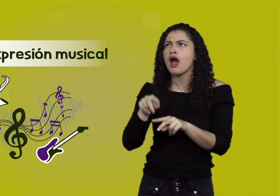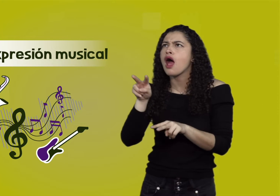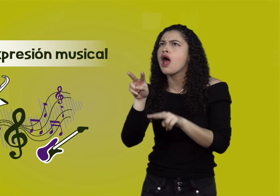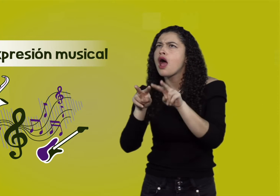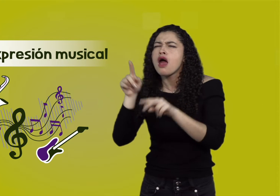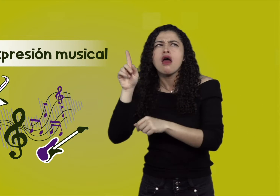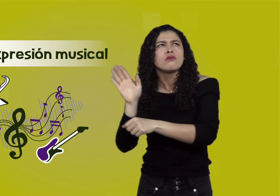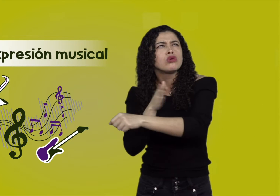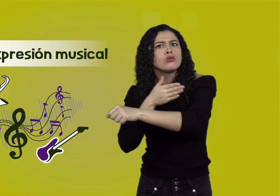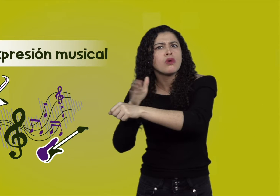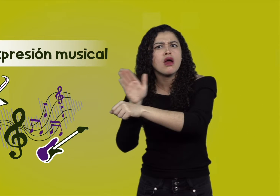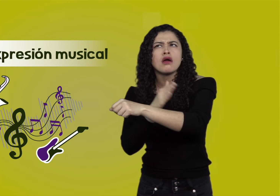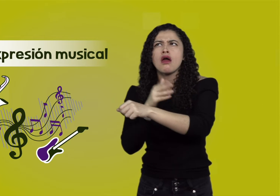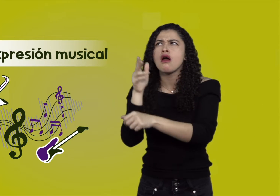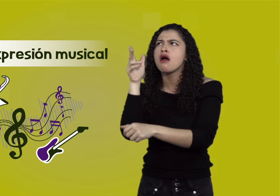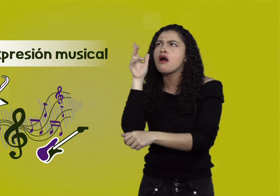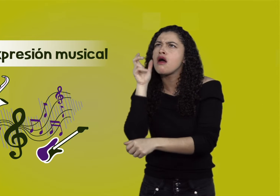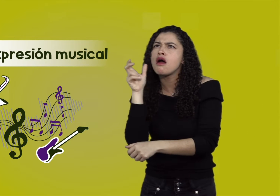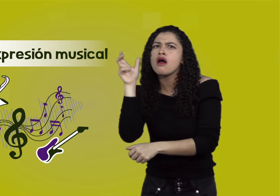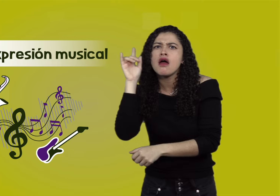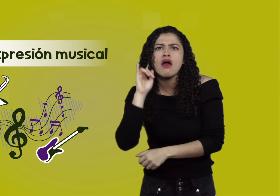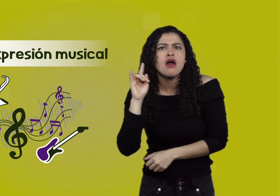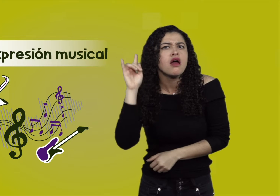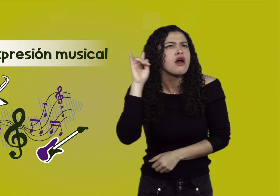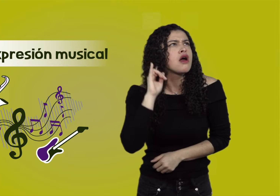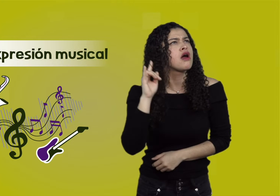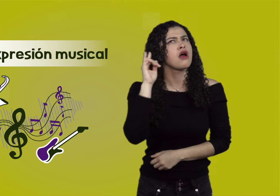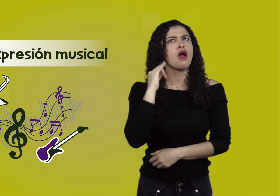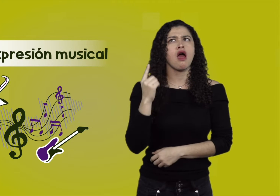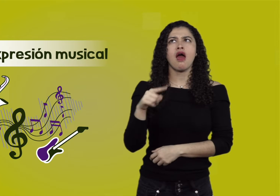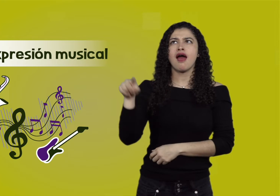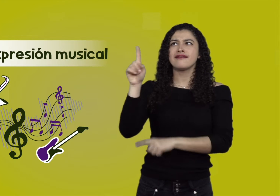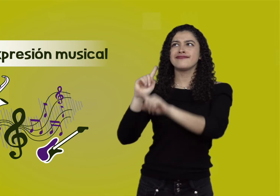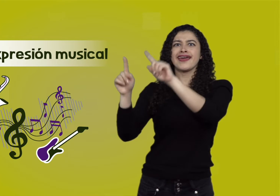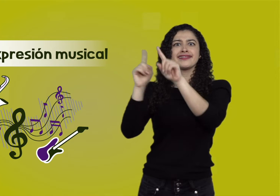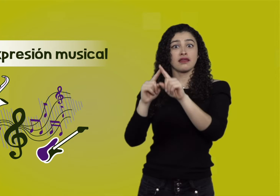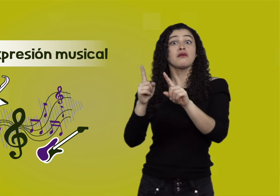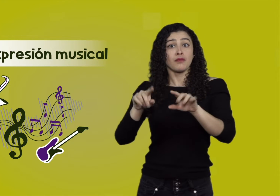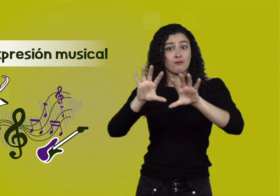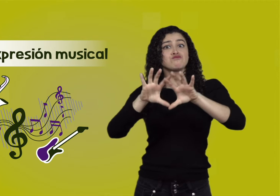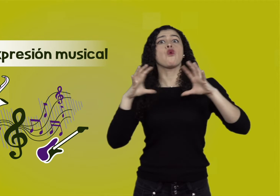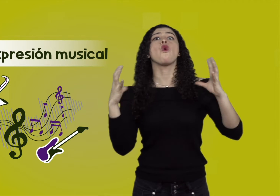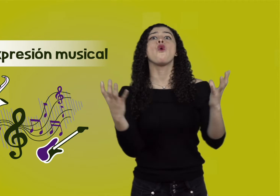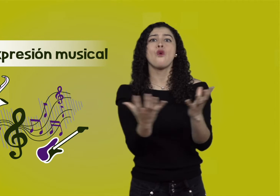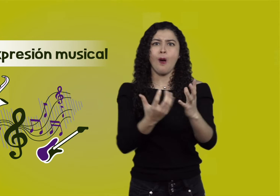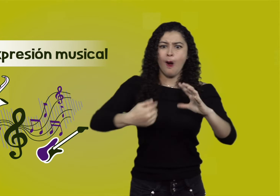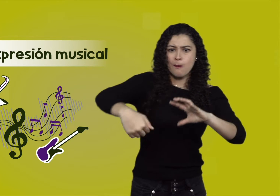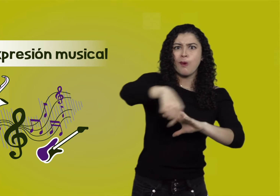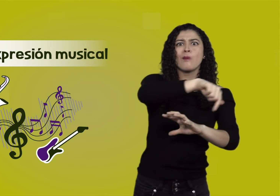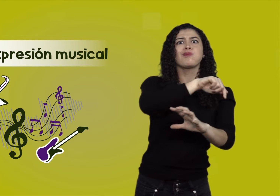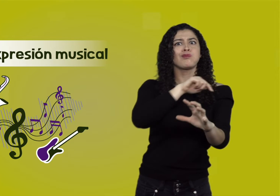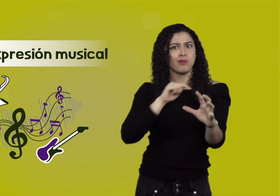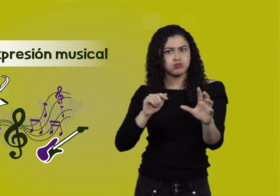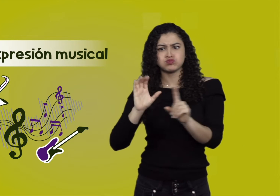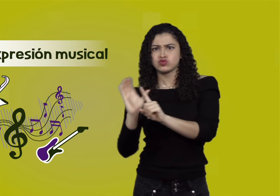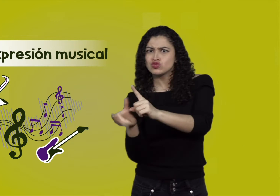más. La expresión musical permite que los niños conozcan las culturas de las regiones del país y del mundo.